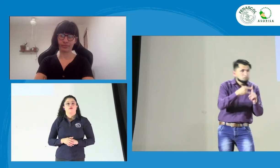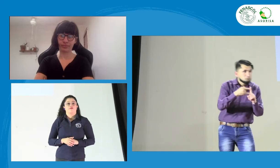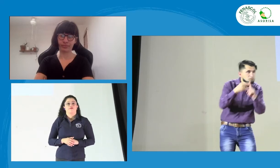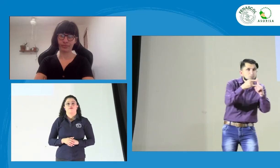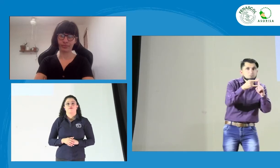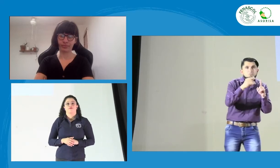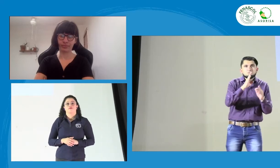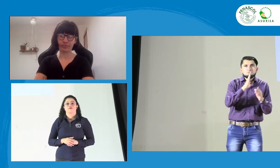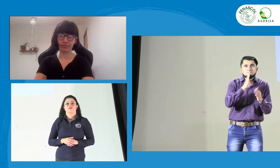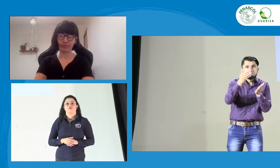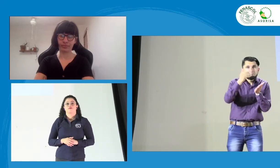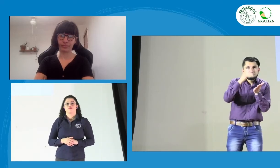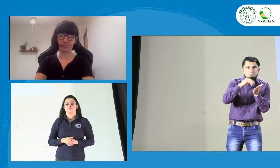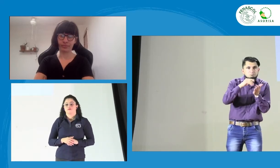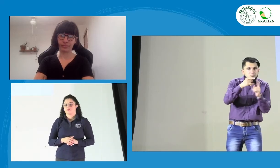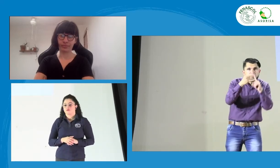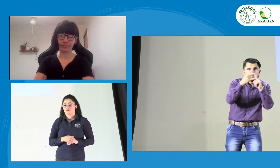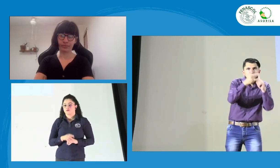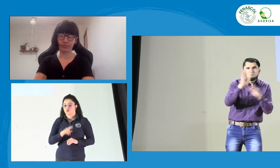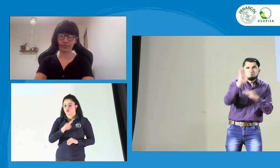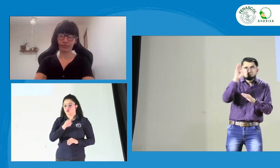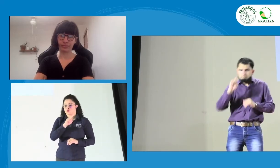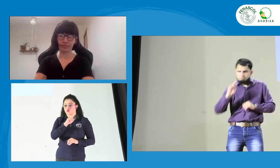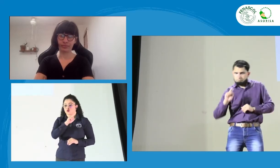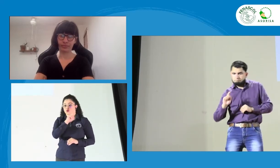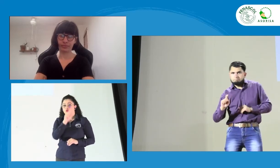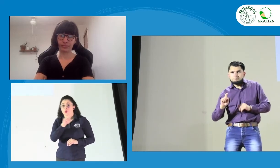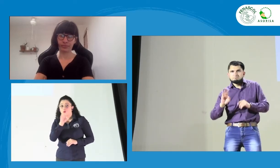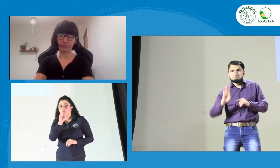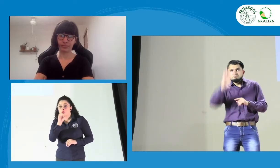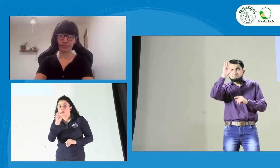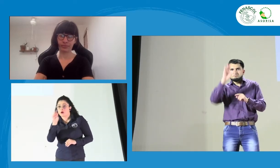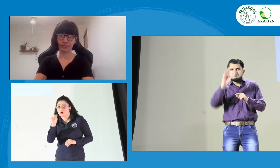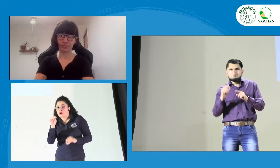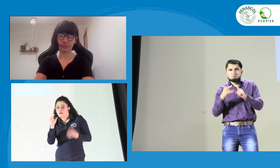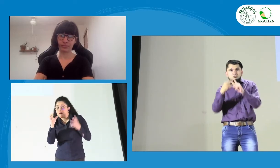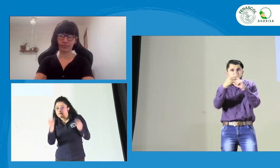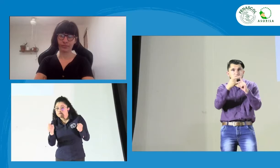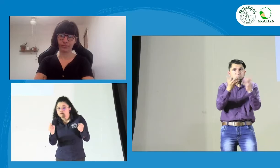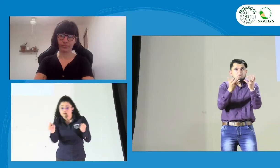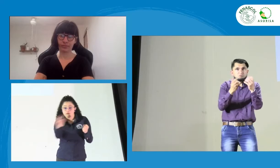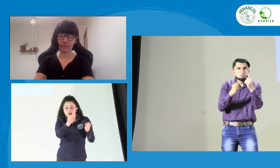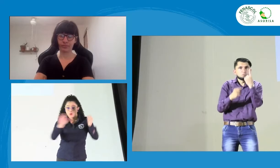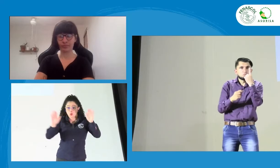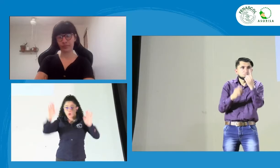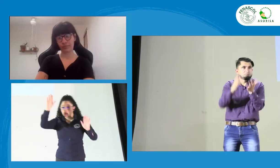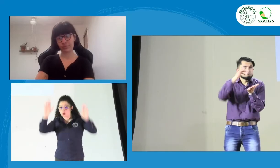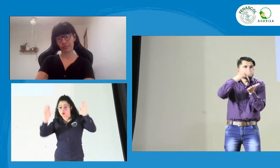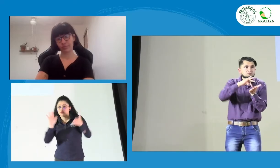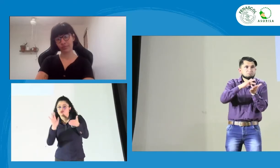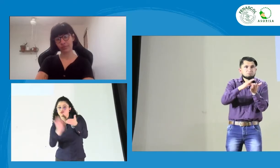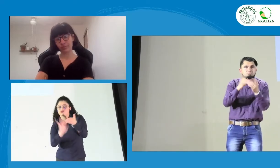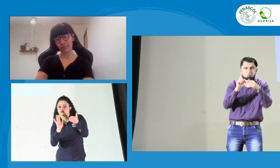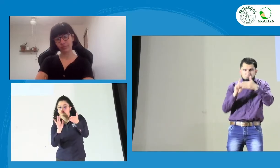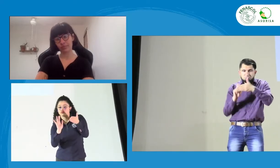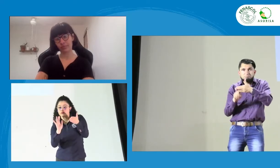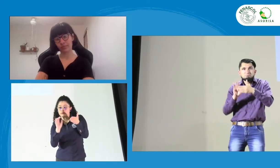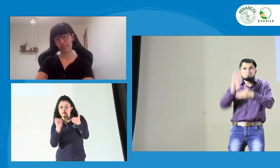Ok, me dicen que en Zoom, quienes quieran participar, recuerden darle clic a la mano digital